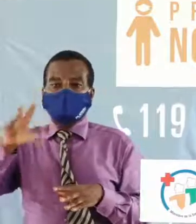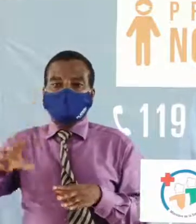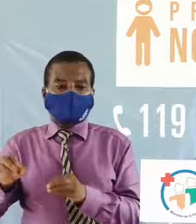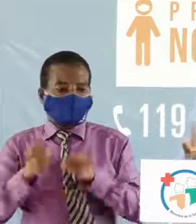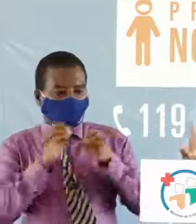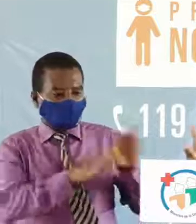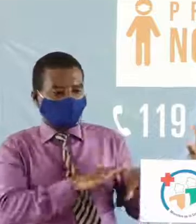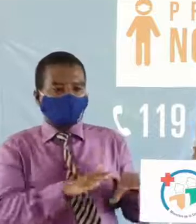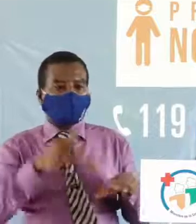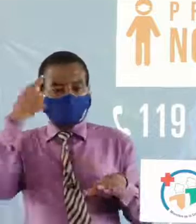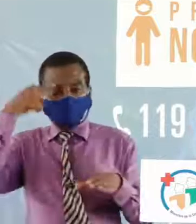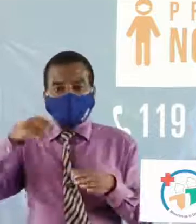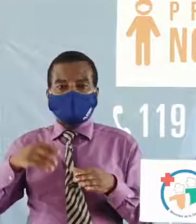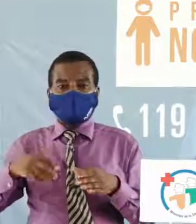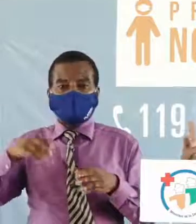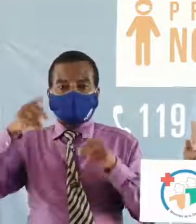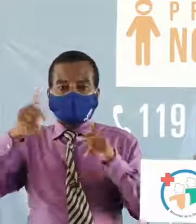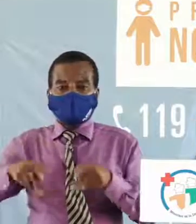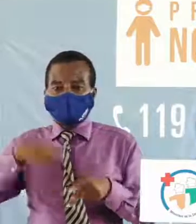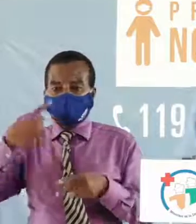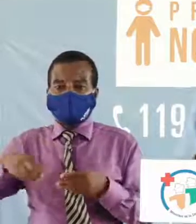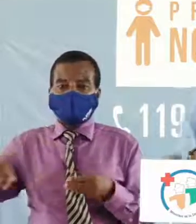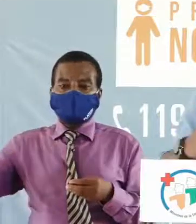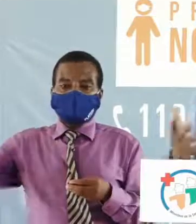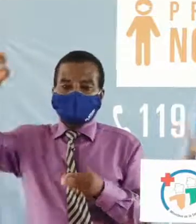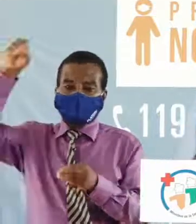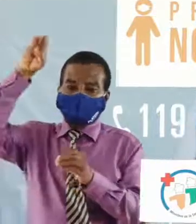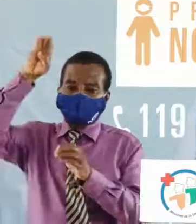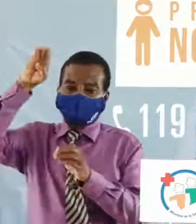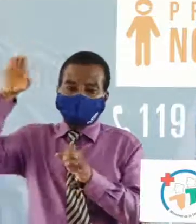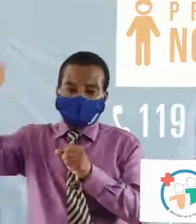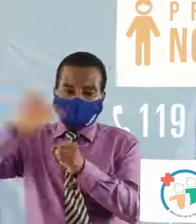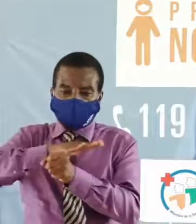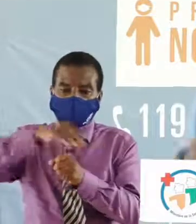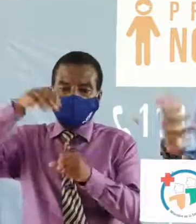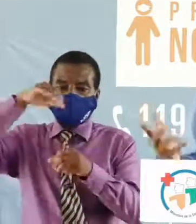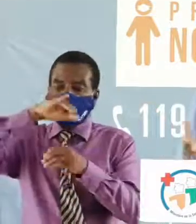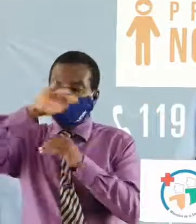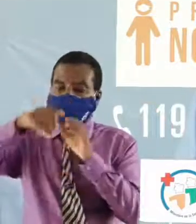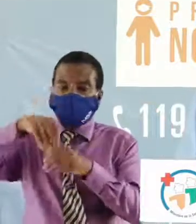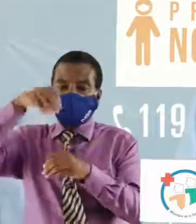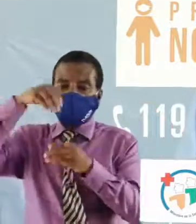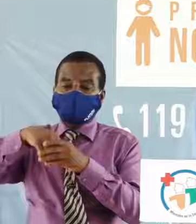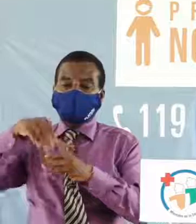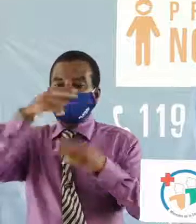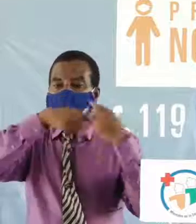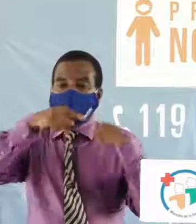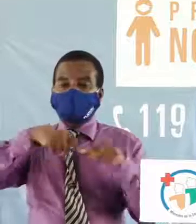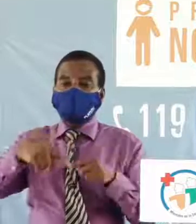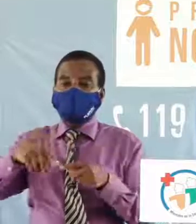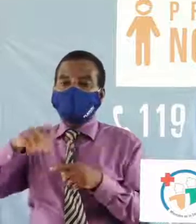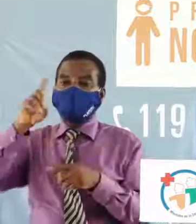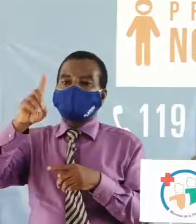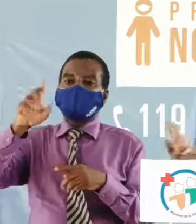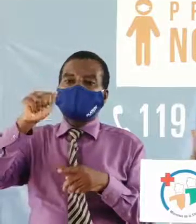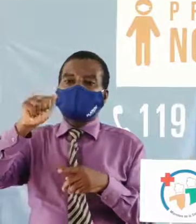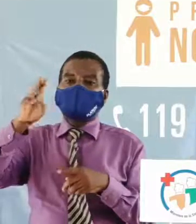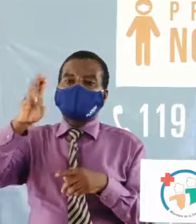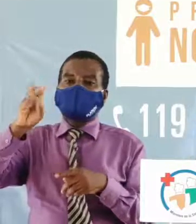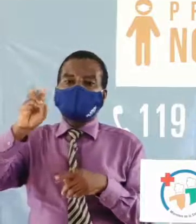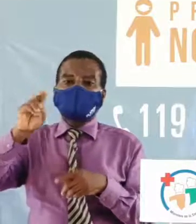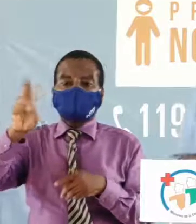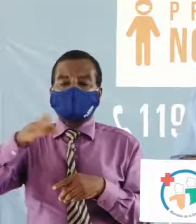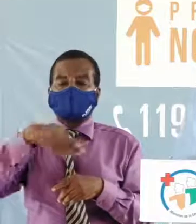naturellement dans les 8 districts de police d'Abidjan et alentour d'Abou à Zopé 6 à Abidjan et d'Abou à